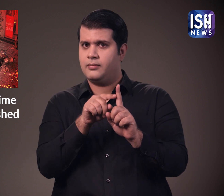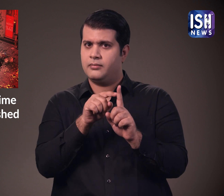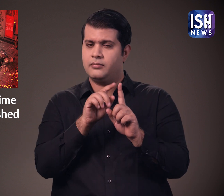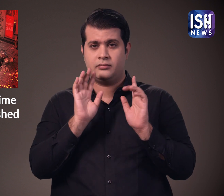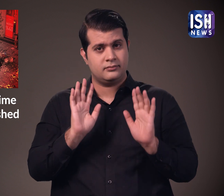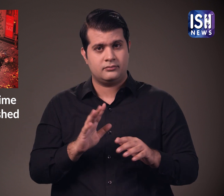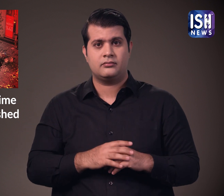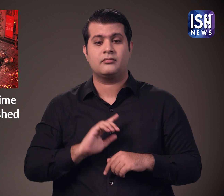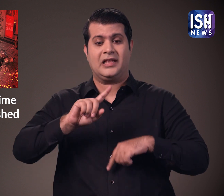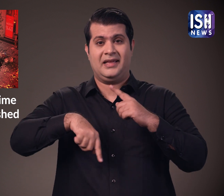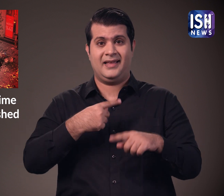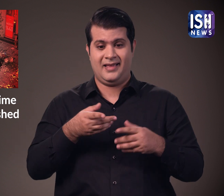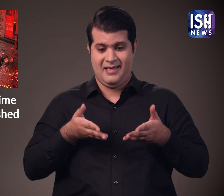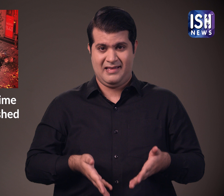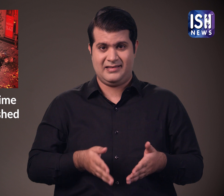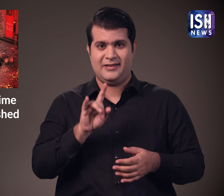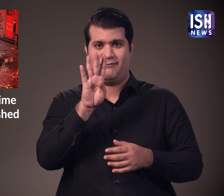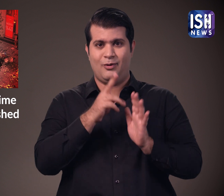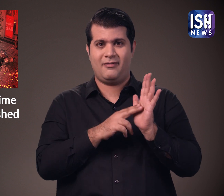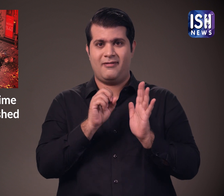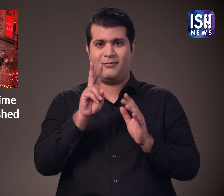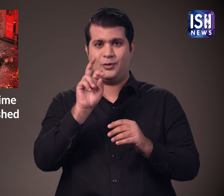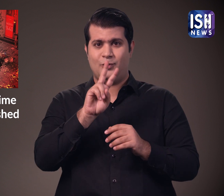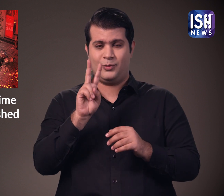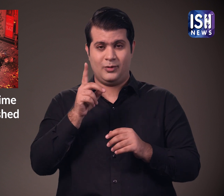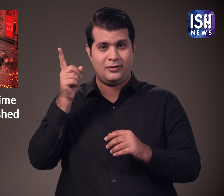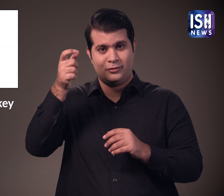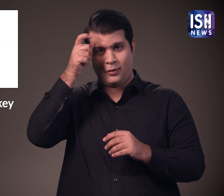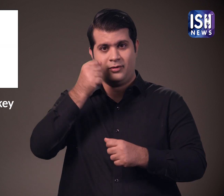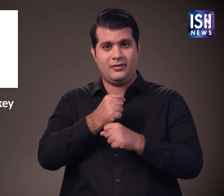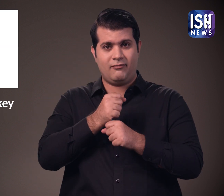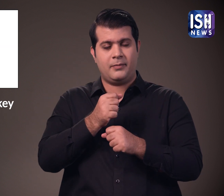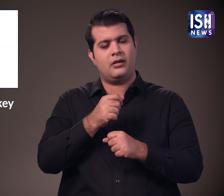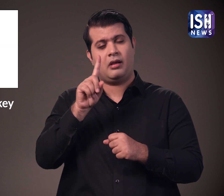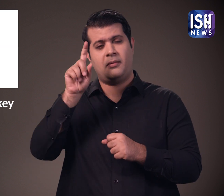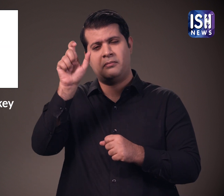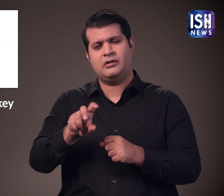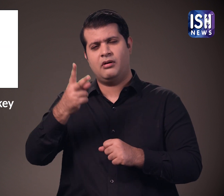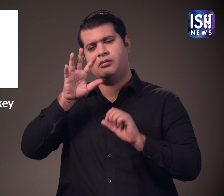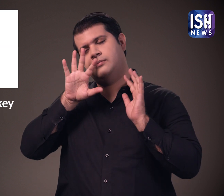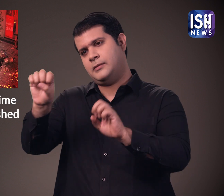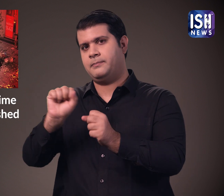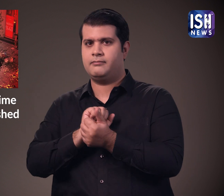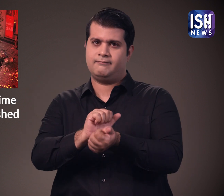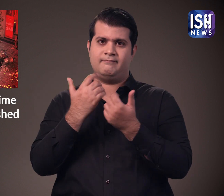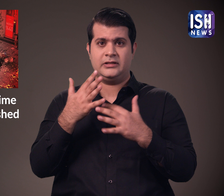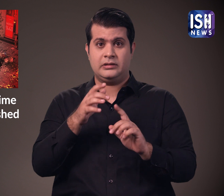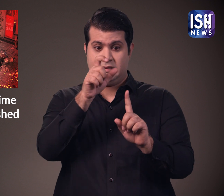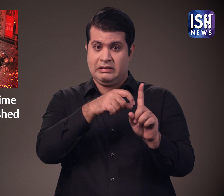आज 14 नवेंबर 2022 को तुर्की सरकार ने गोश्णा की कि एक संगित को गिरफतार कर लिया गया है। हाला कि